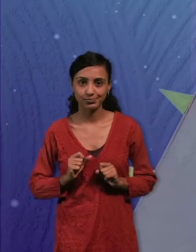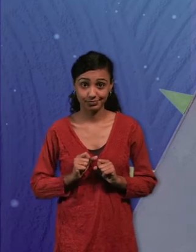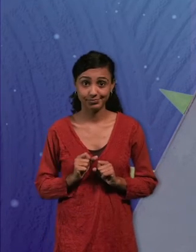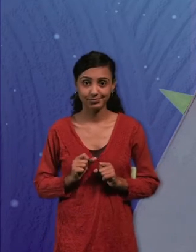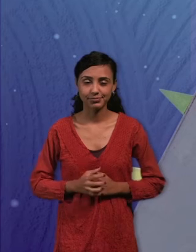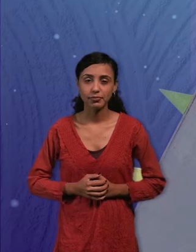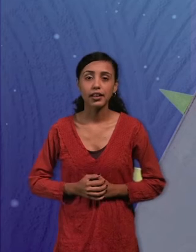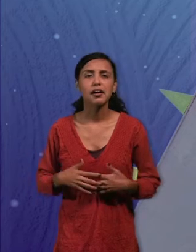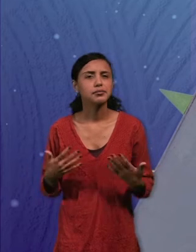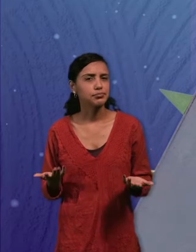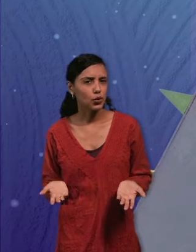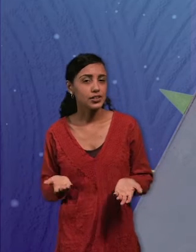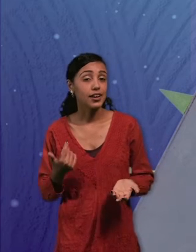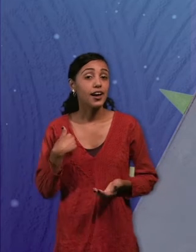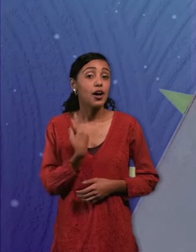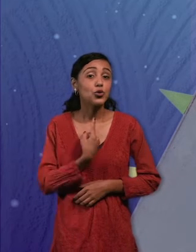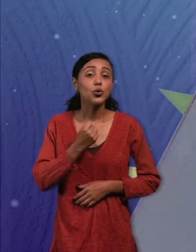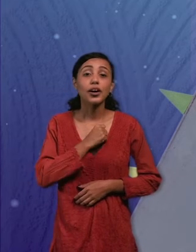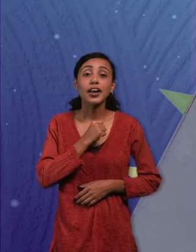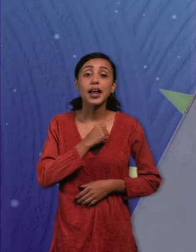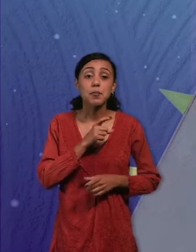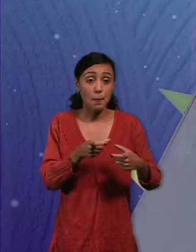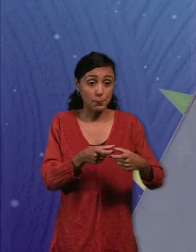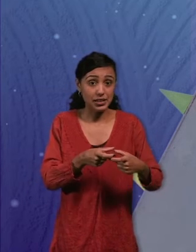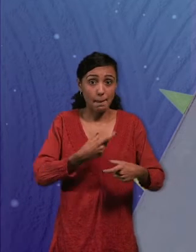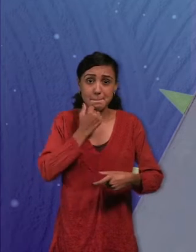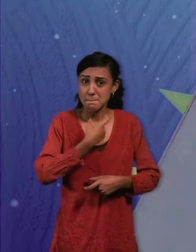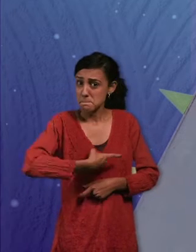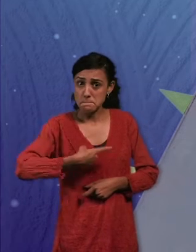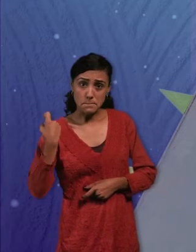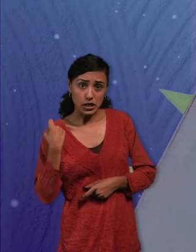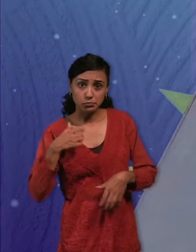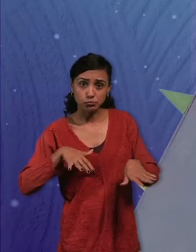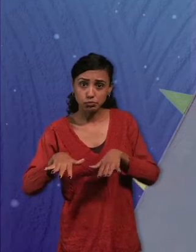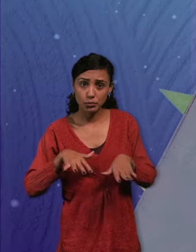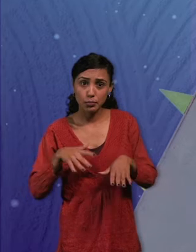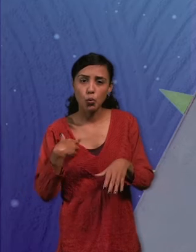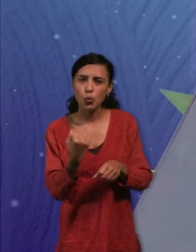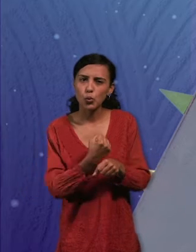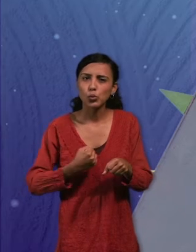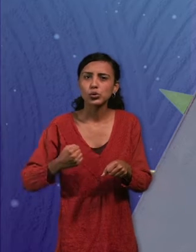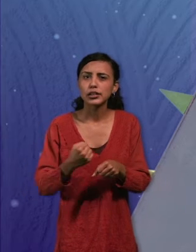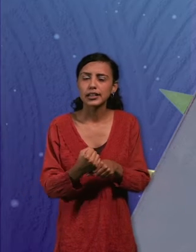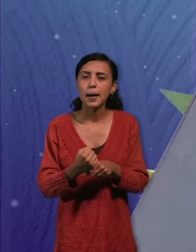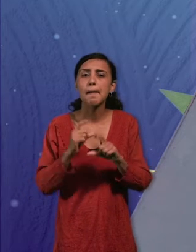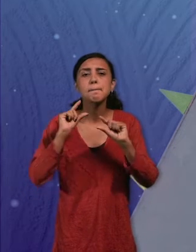Entonces, si queremos que nuestra pieza se mueva más rápido, vamos a utilizar un menor número de fotogramas.